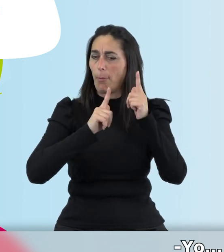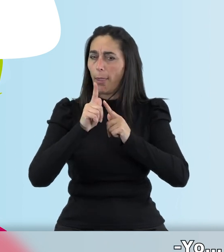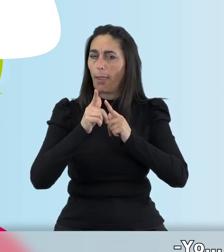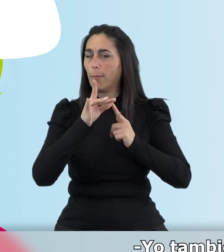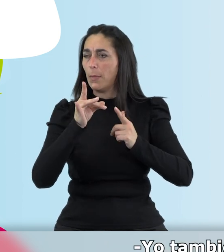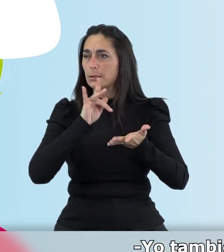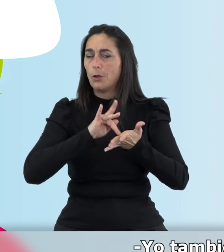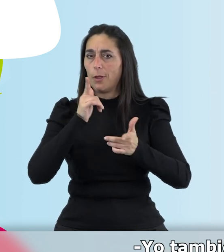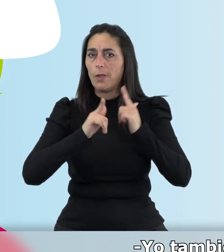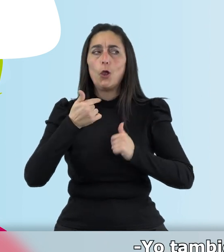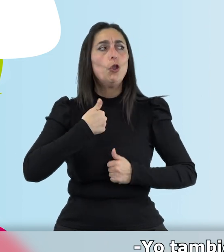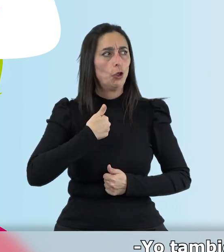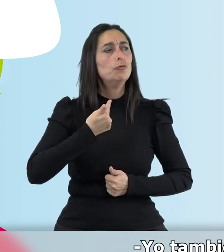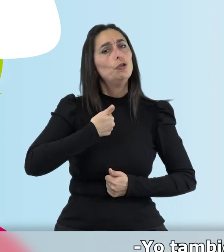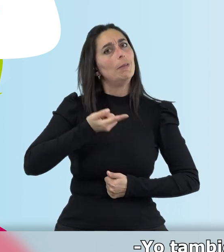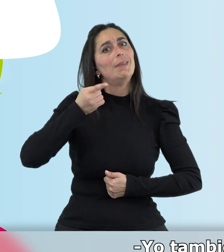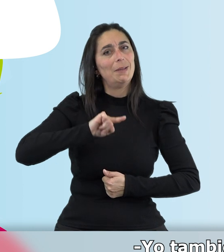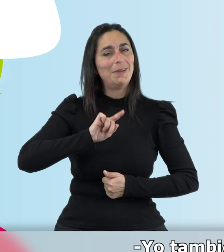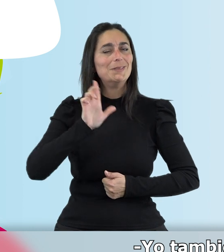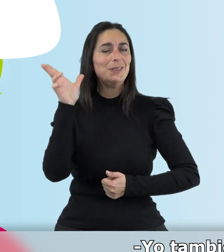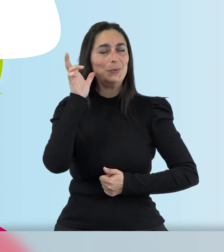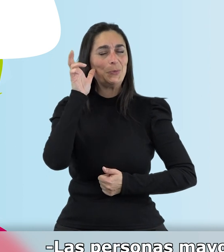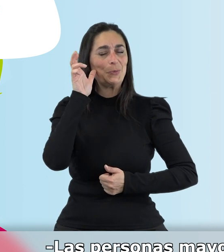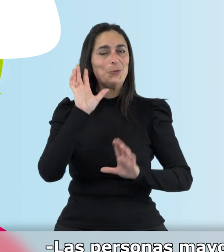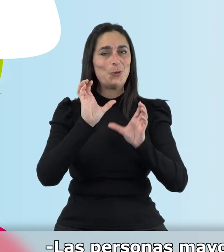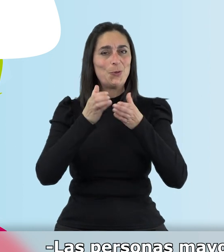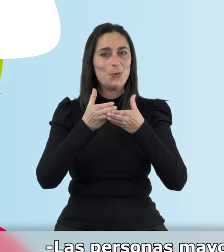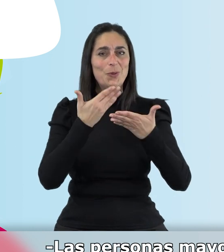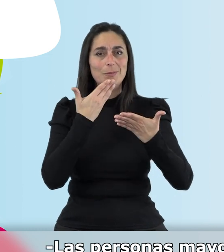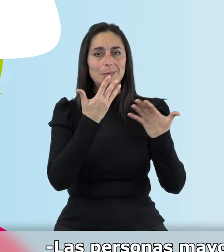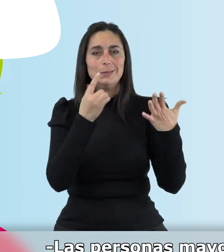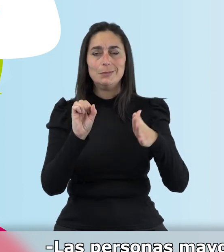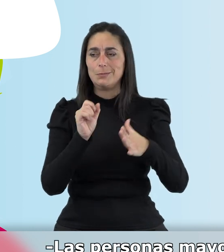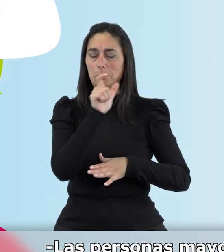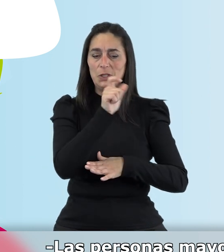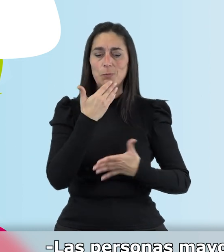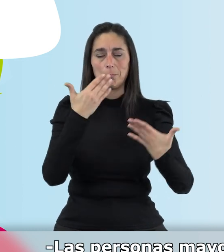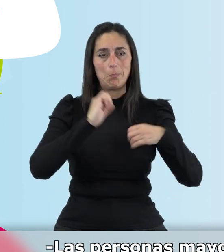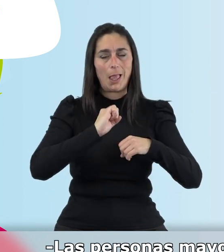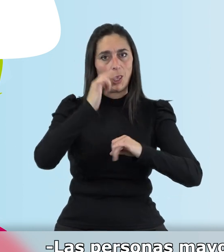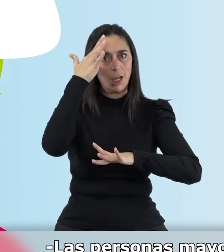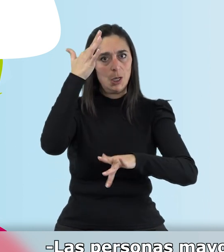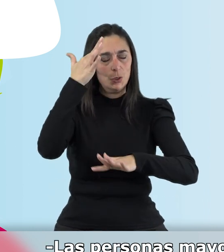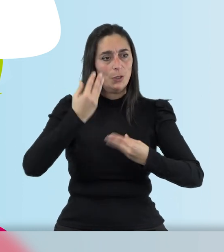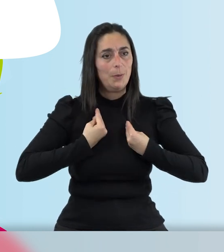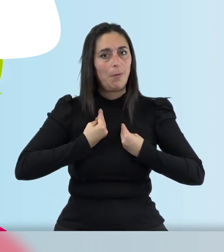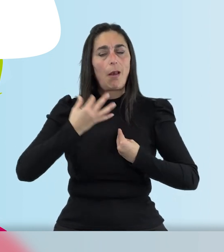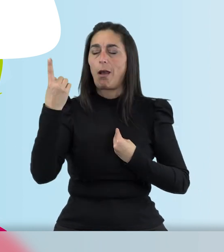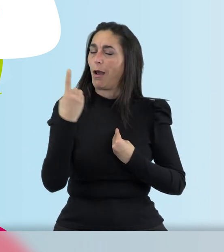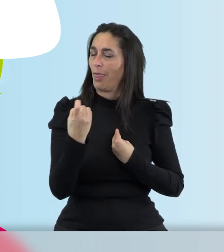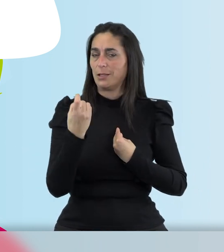viajar. Yo. Yo. Yo también. Escucho el Club de los 60. Las personas mayores necesitan seguir teniendo ilusión de vivir.